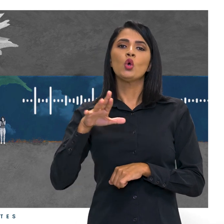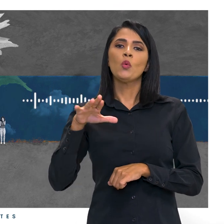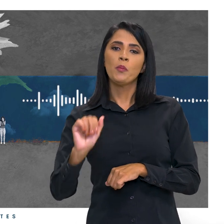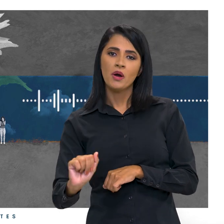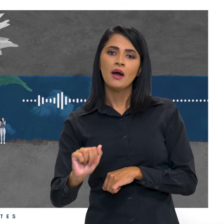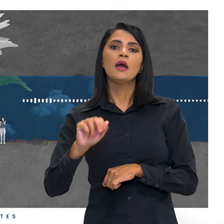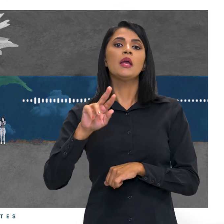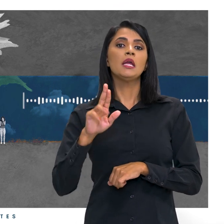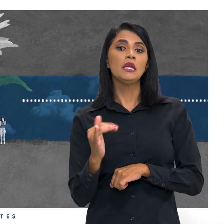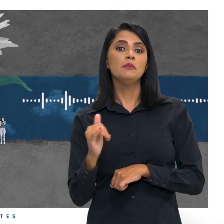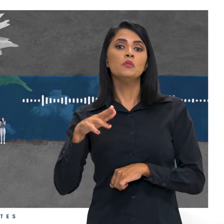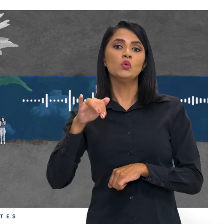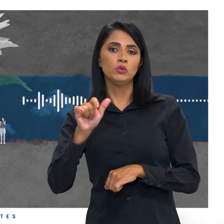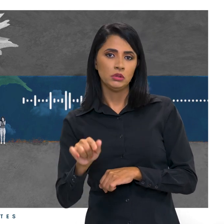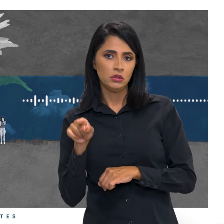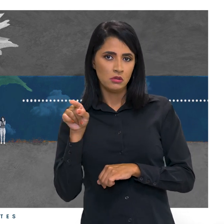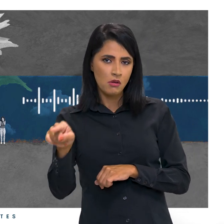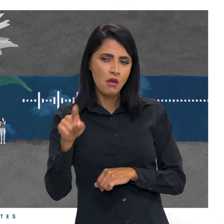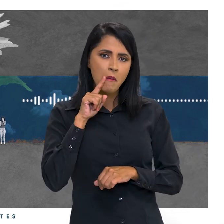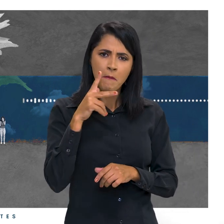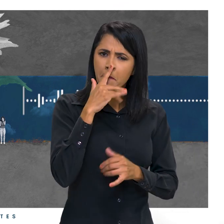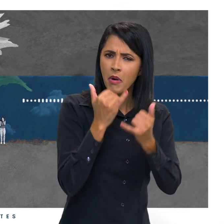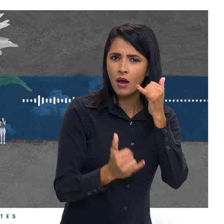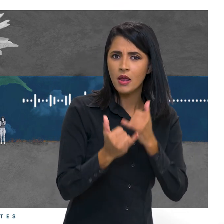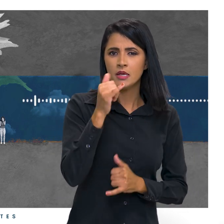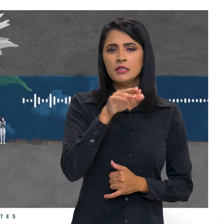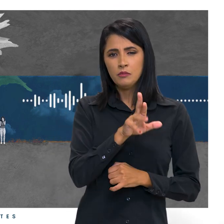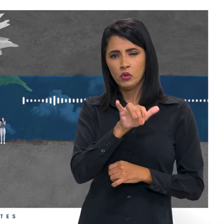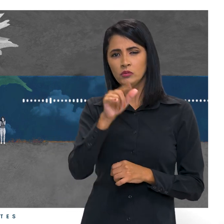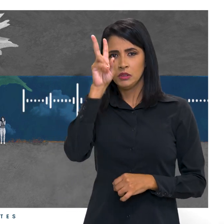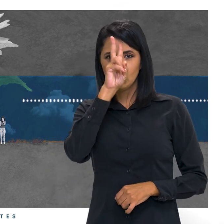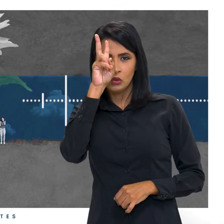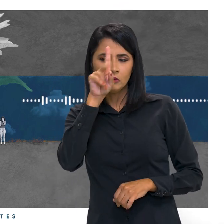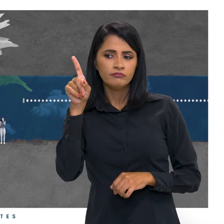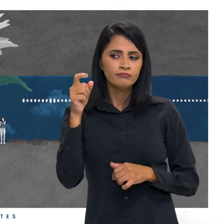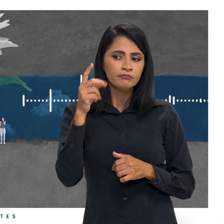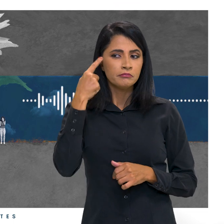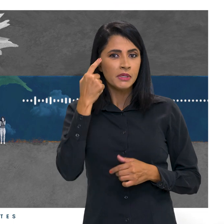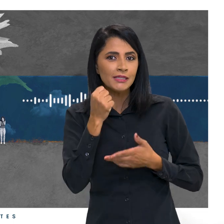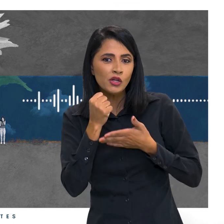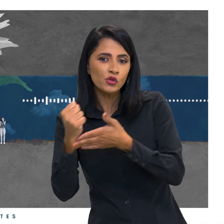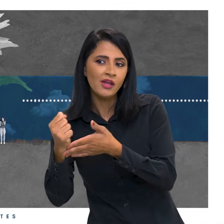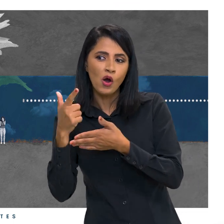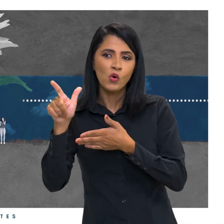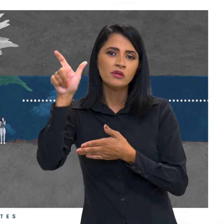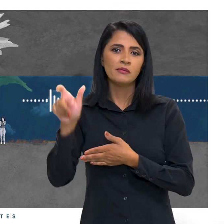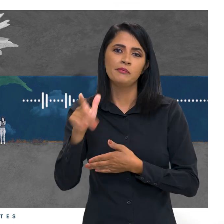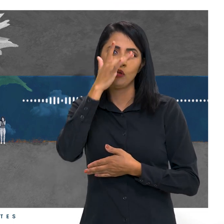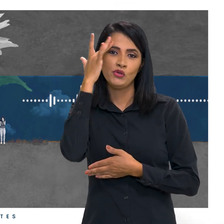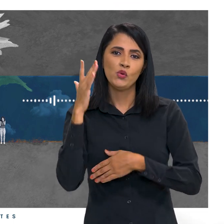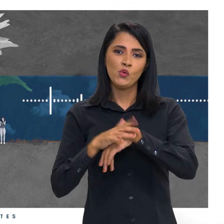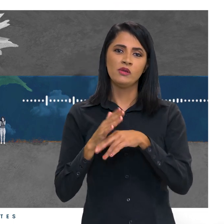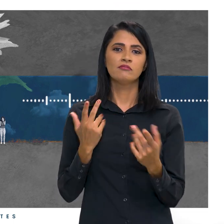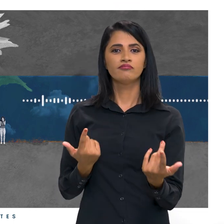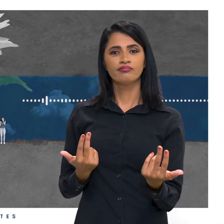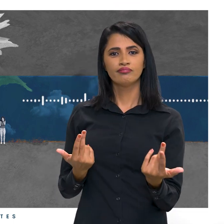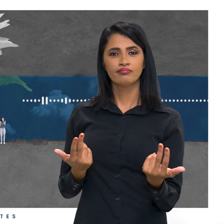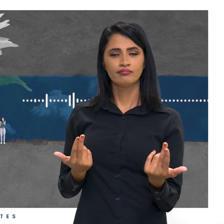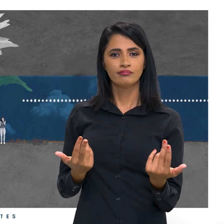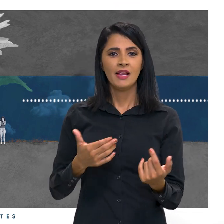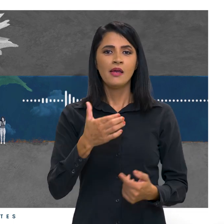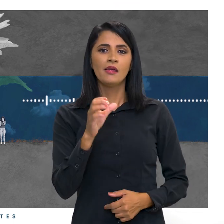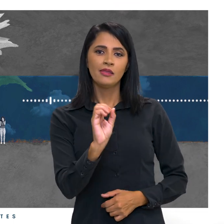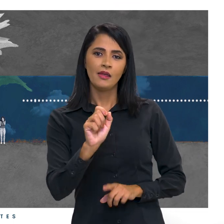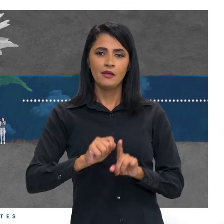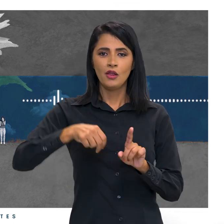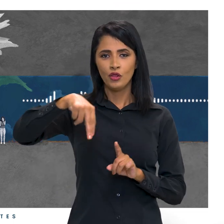A história da Marília é parecida com a da Bruna, quando a gente pensa em querer ajudar outras pessoas com a mesma doença. Em 10 de novembro de